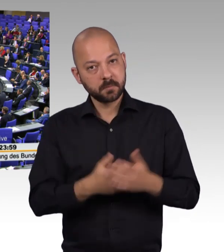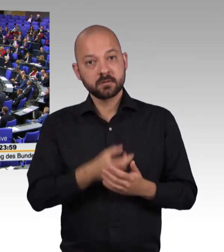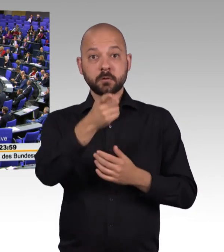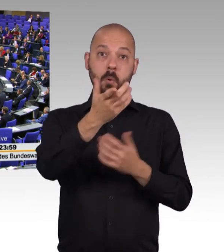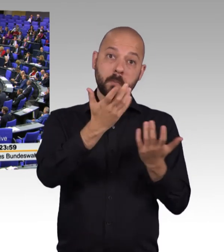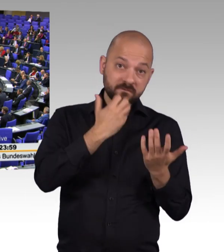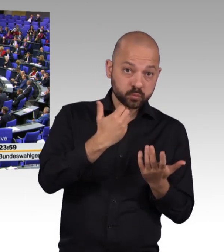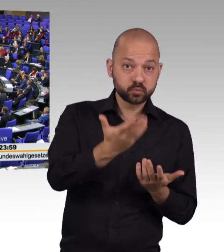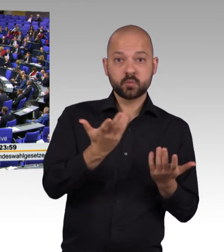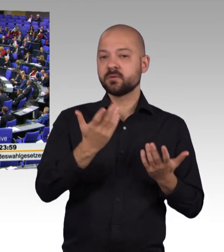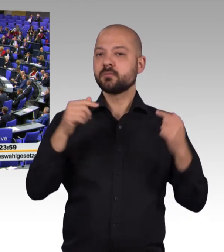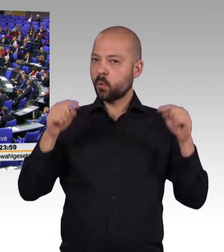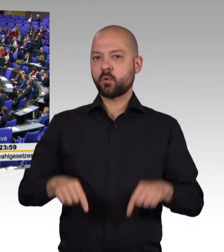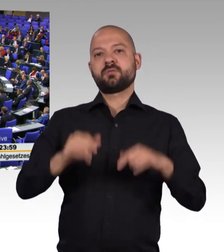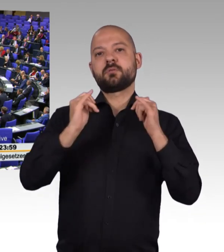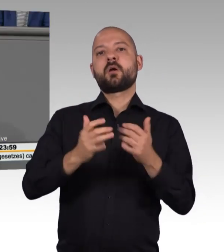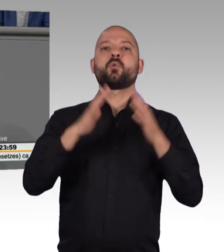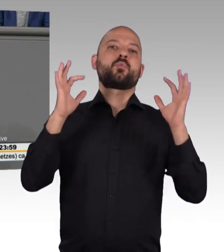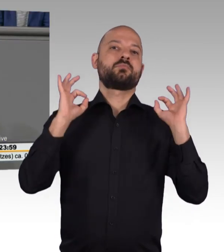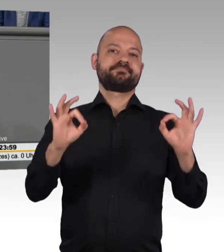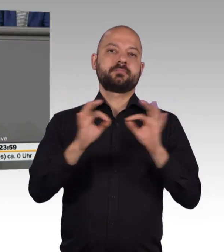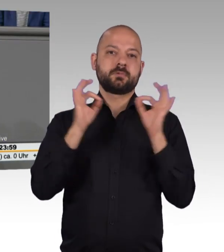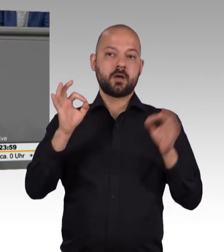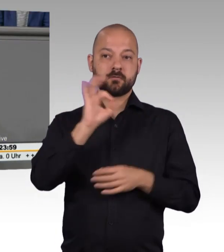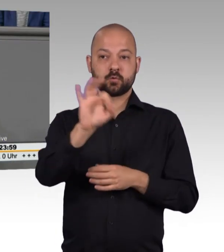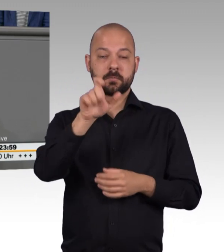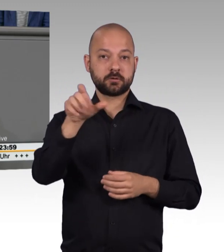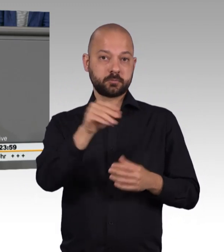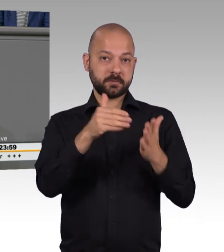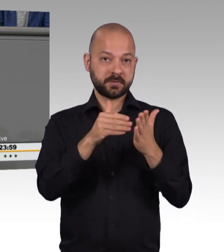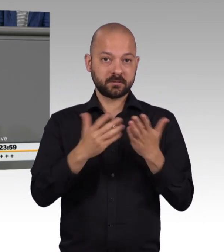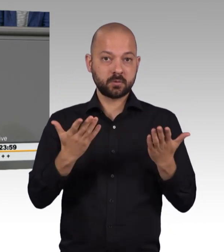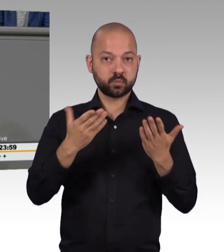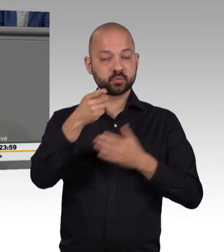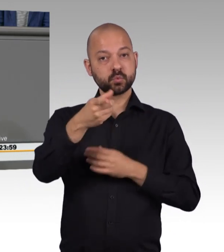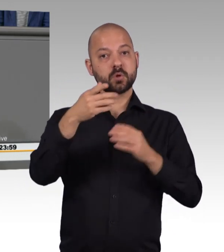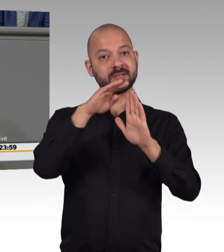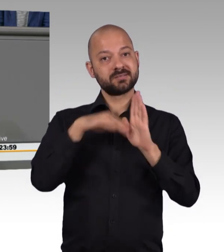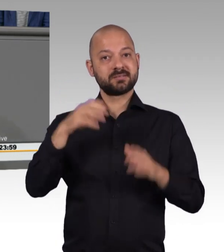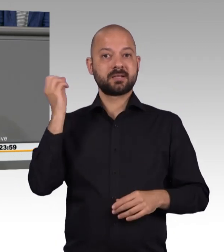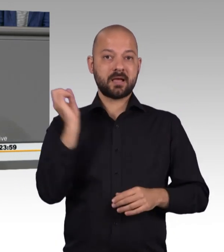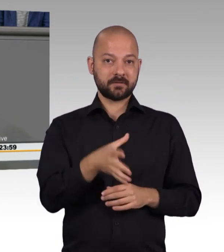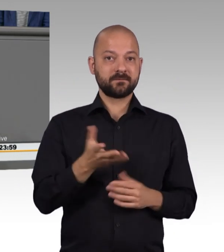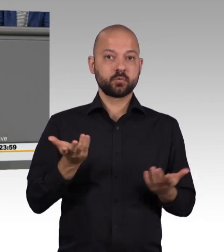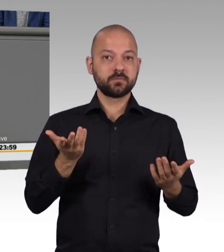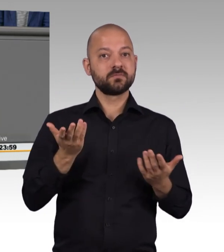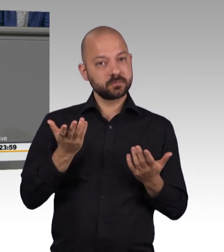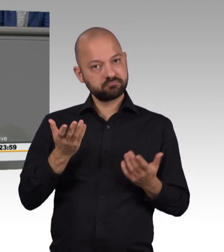für Menschen mit Behinderung. Mit dem vorliegenden Gesetzentwurf führen wir das inklusive Wahlrecht ein. Und die damit verbundene